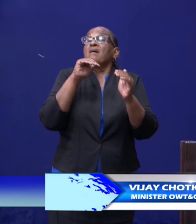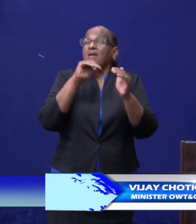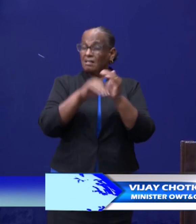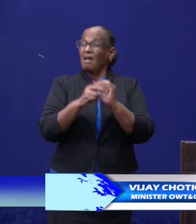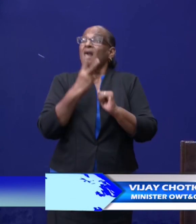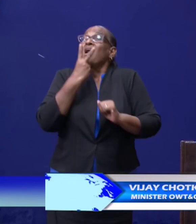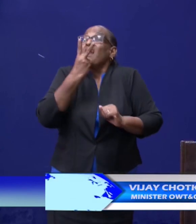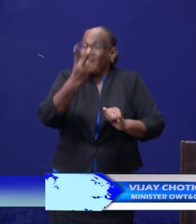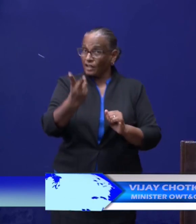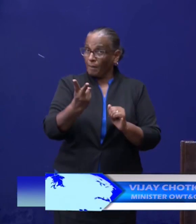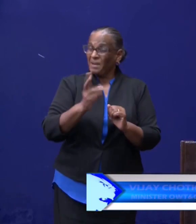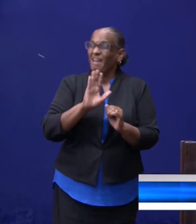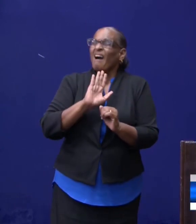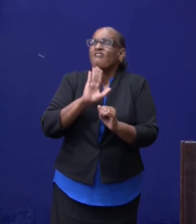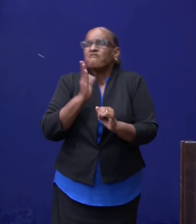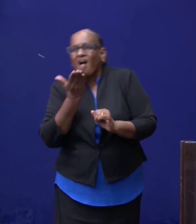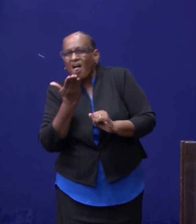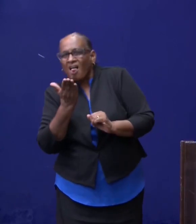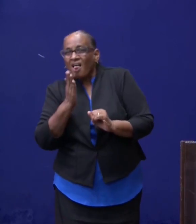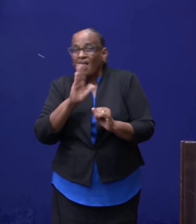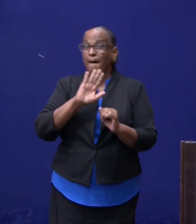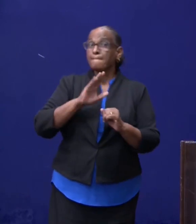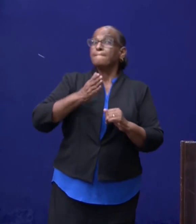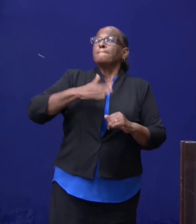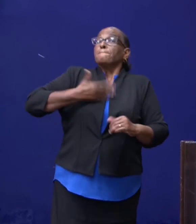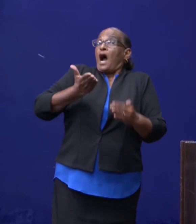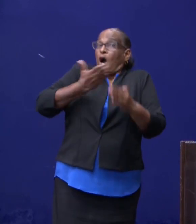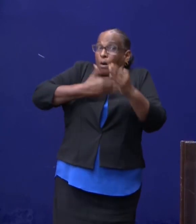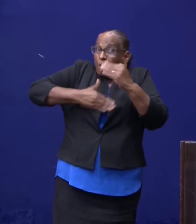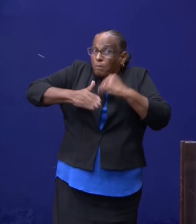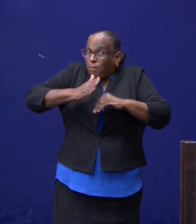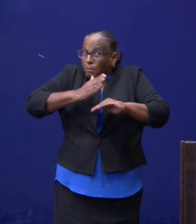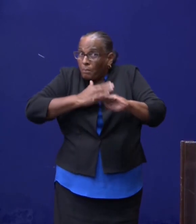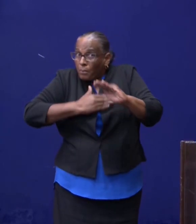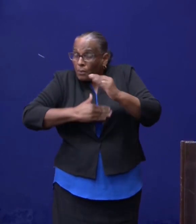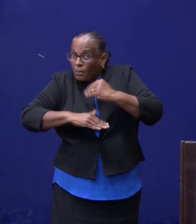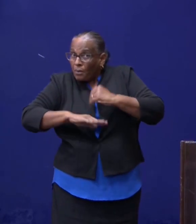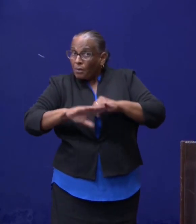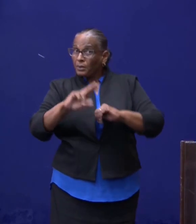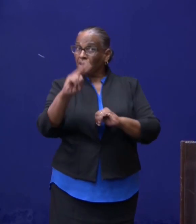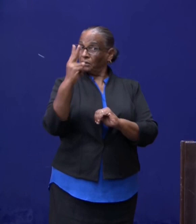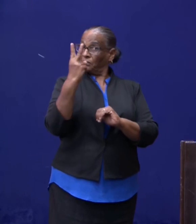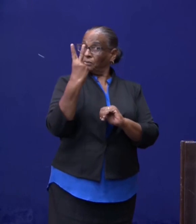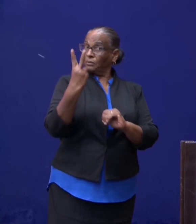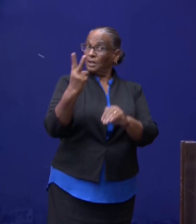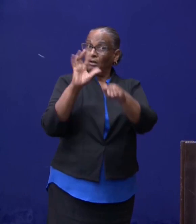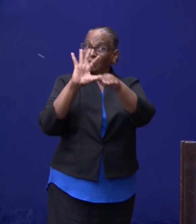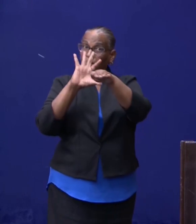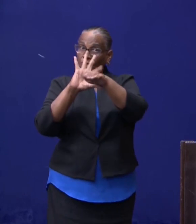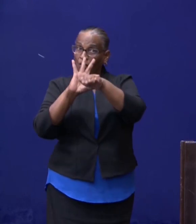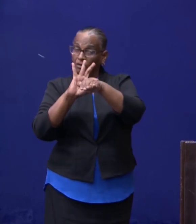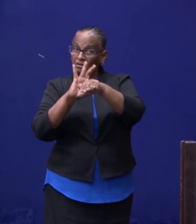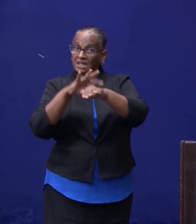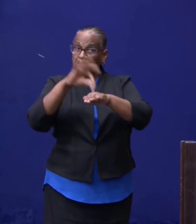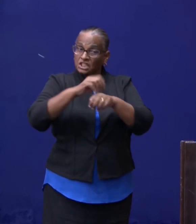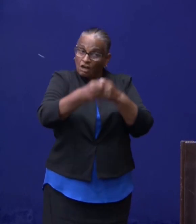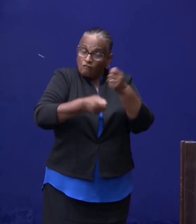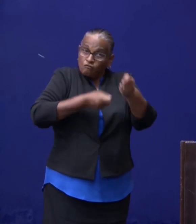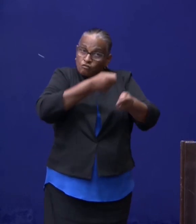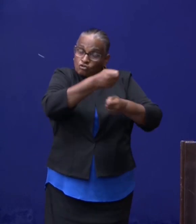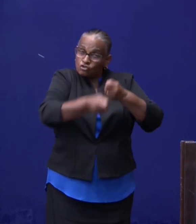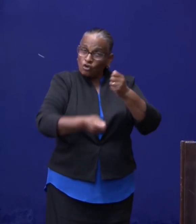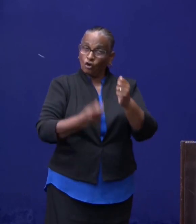let u wel, in geval er iets zich mocht voordoen, dat er twee artsen zijn, twee verpleegkundigen,